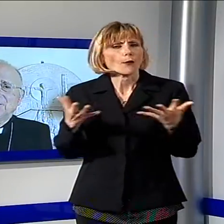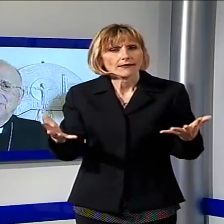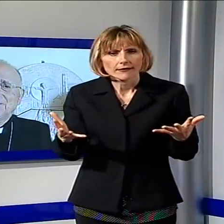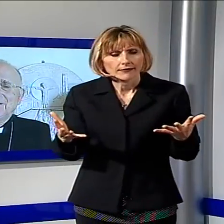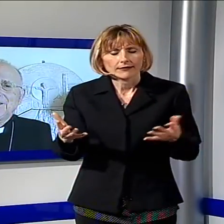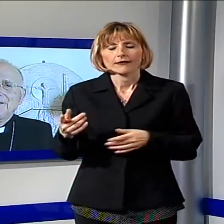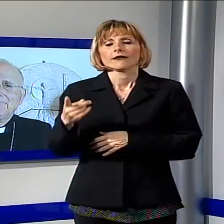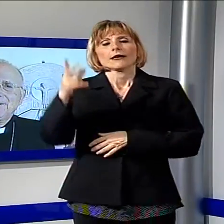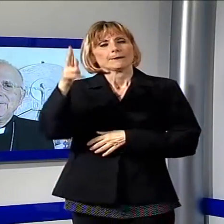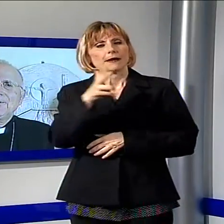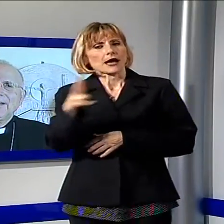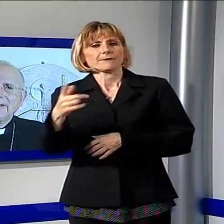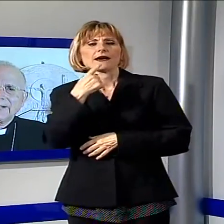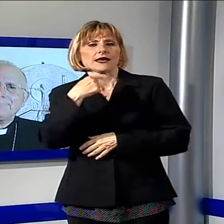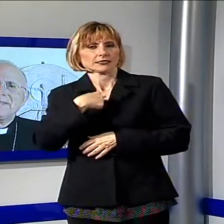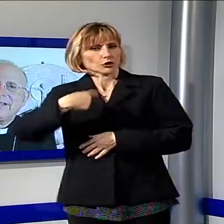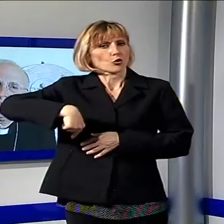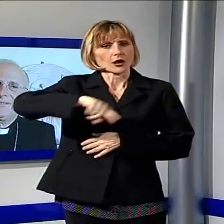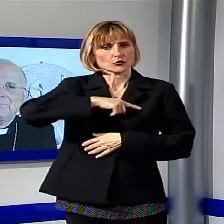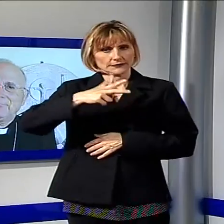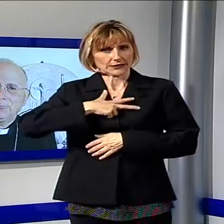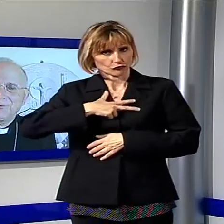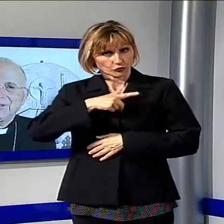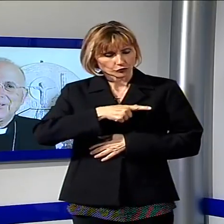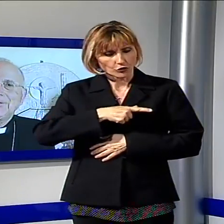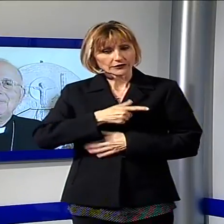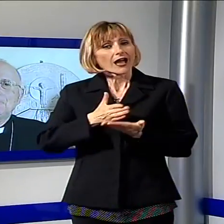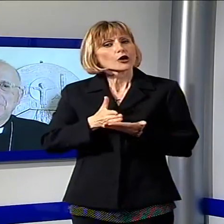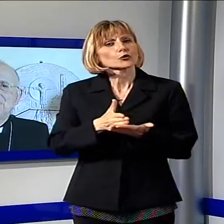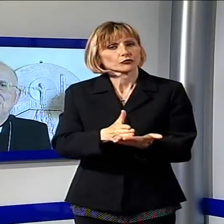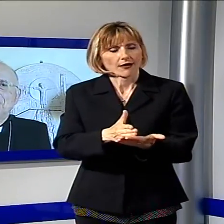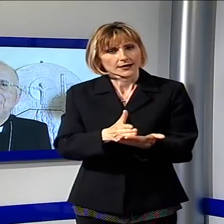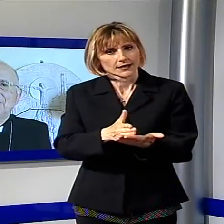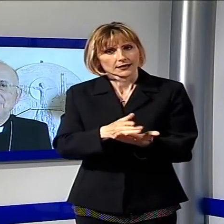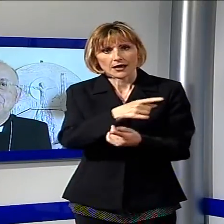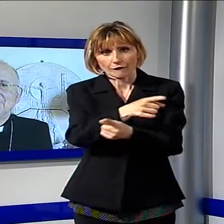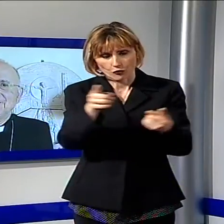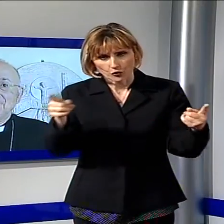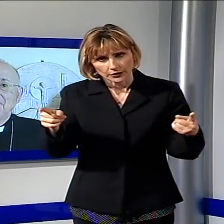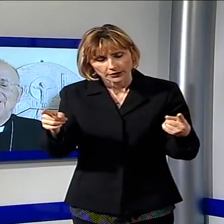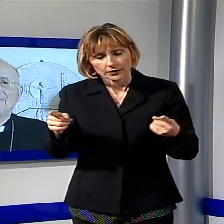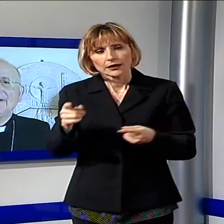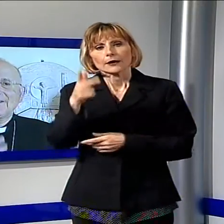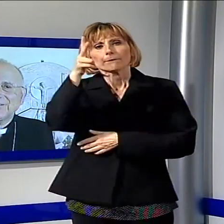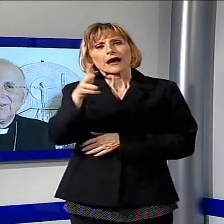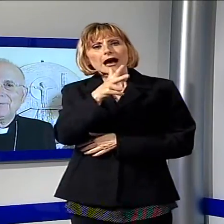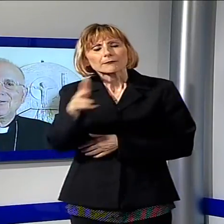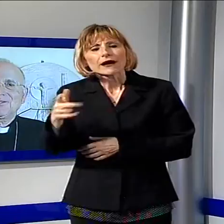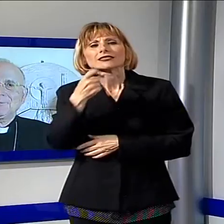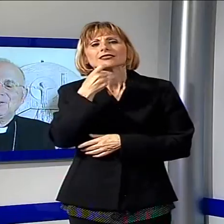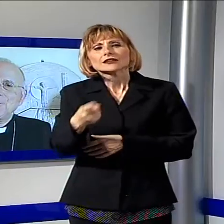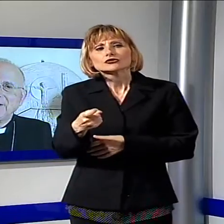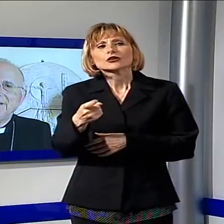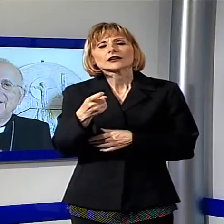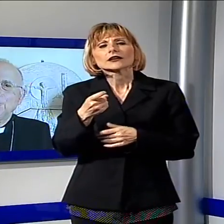sacerdoti davvero a camminare insieme a voi. Il Papa dice una parola impegnativa, bella, fare insieme